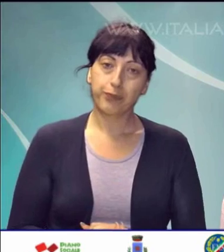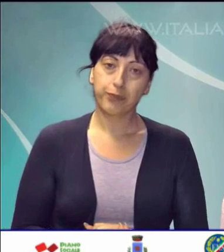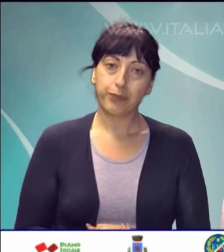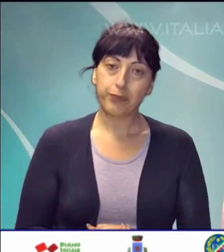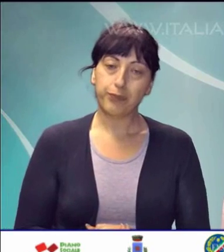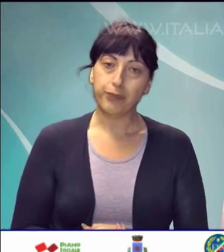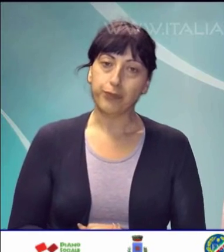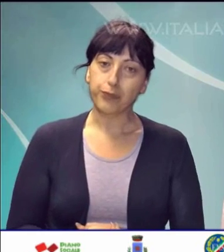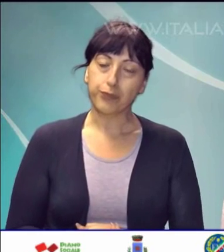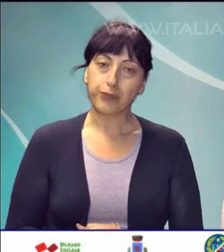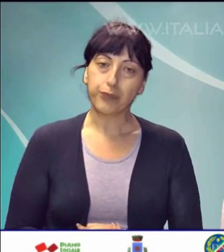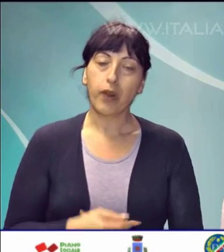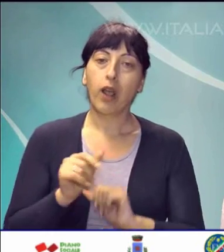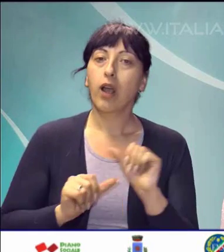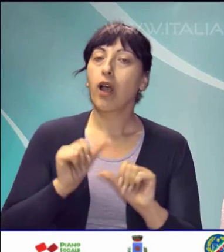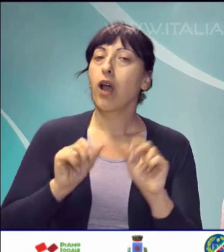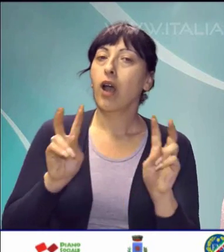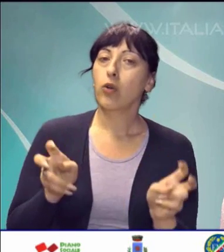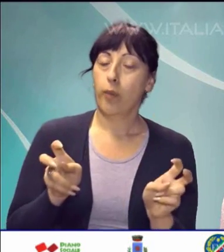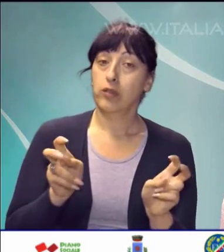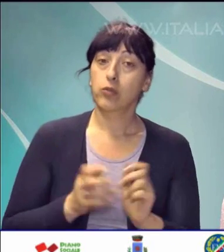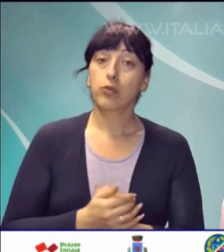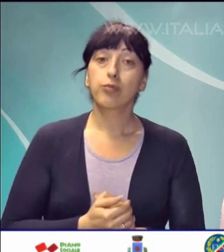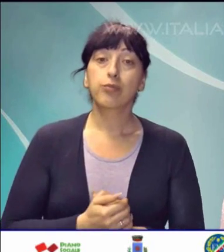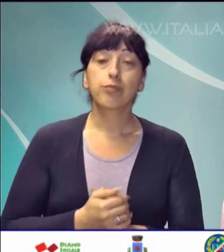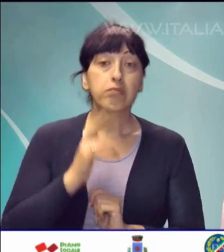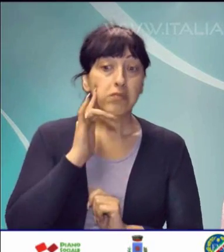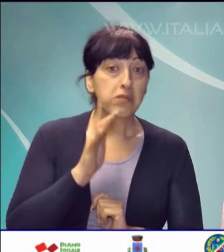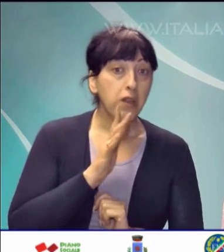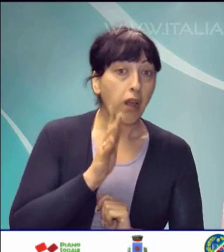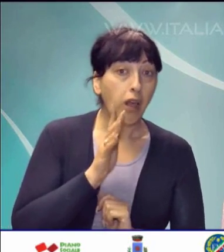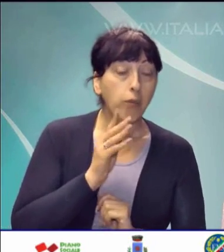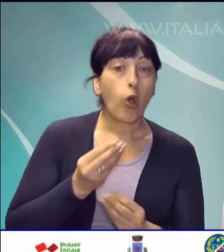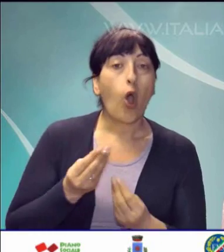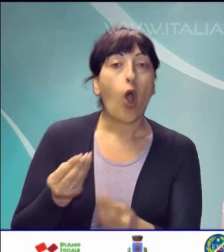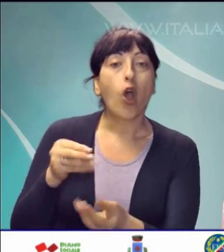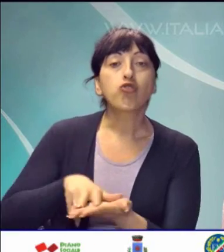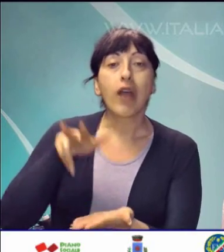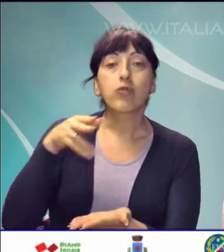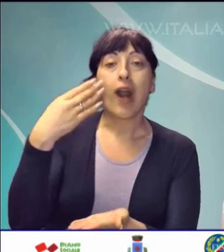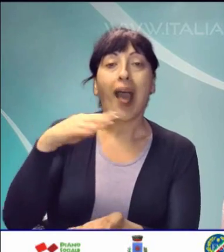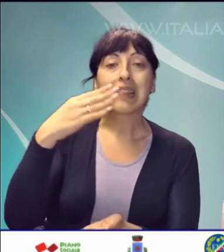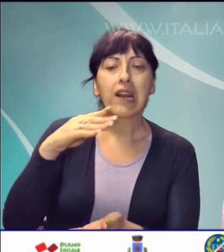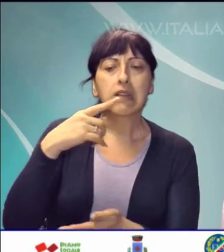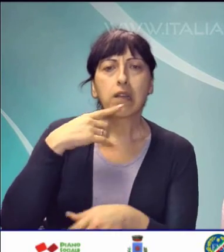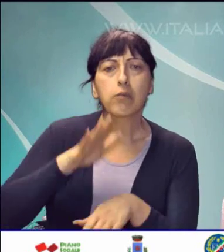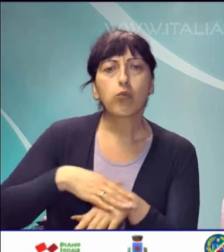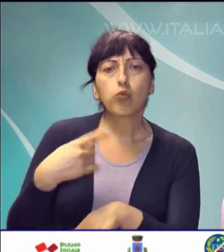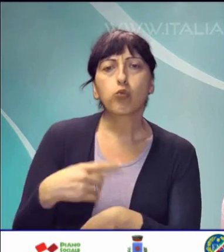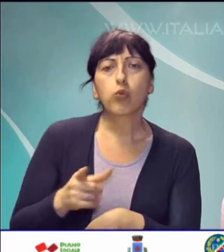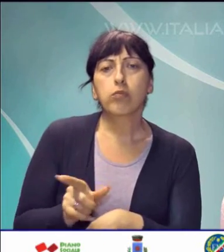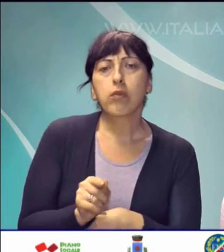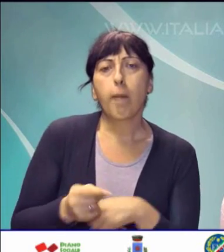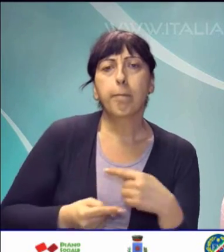E cambiamo argomento, avrebbe approvato una concessione edilizia a favore di un suo parente.